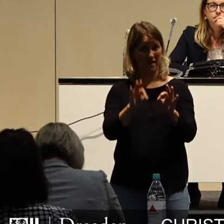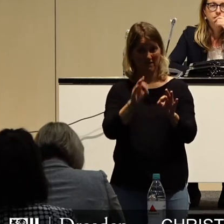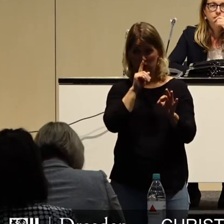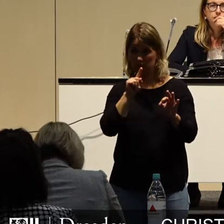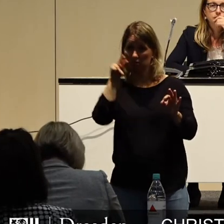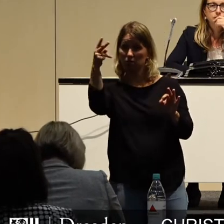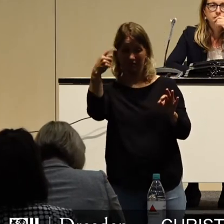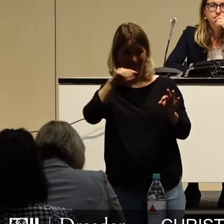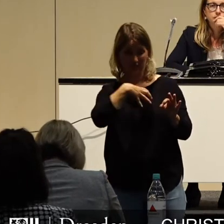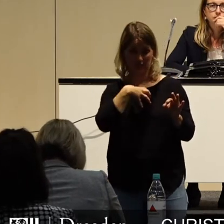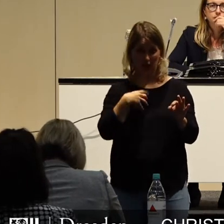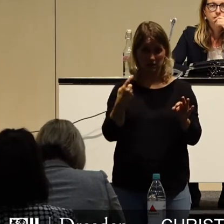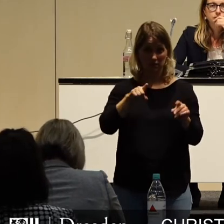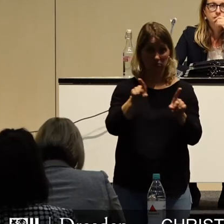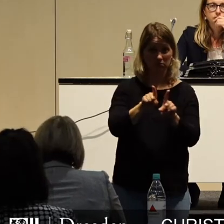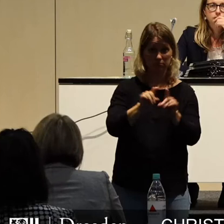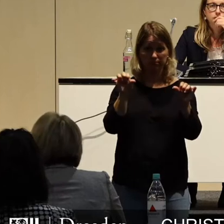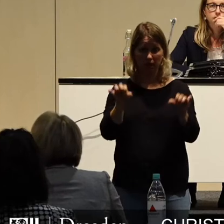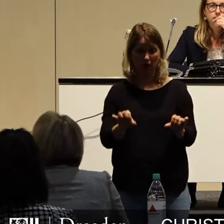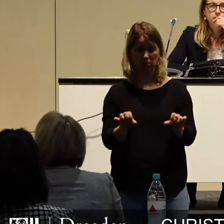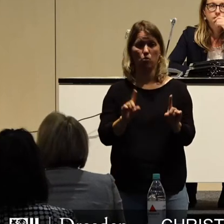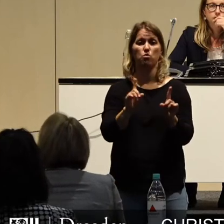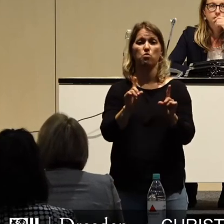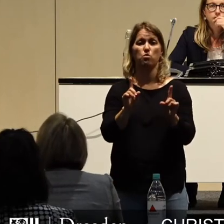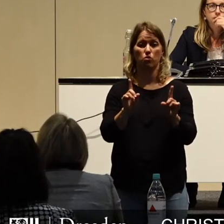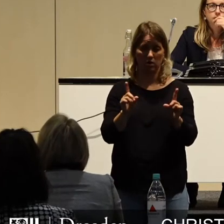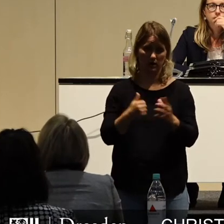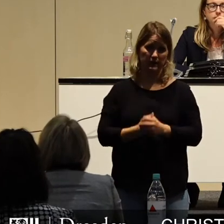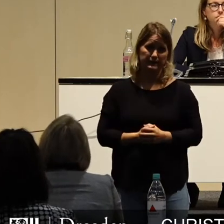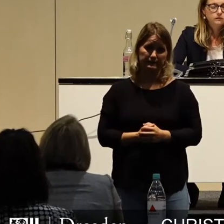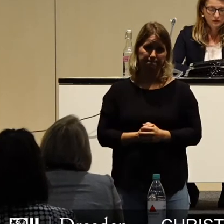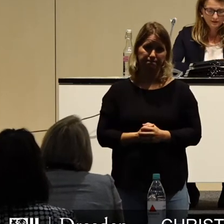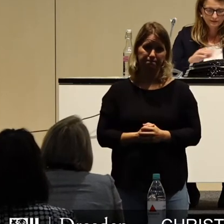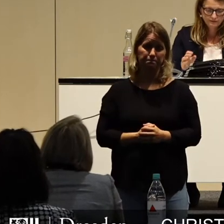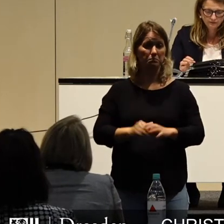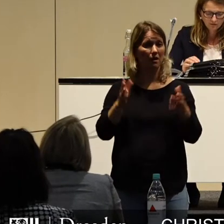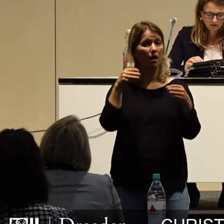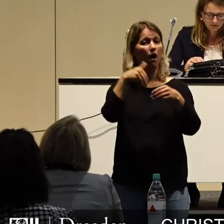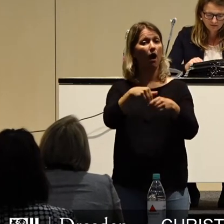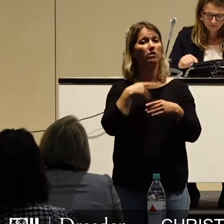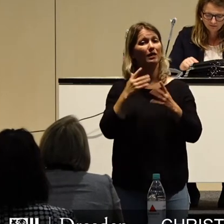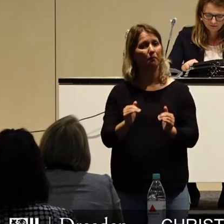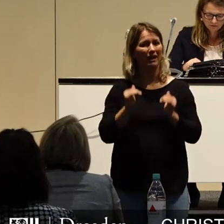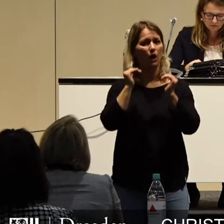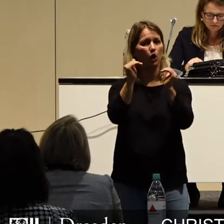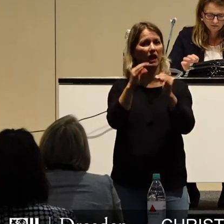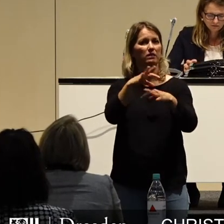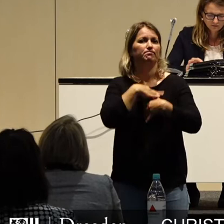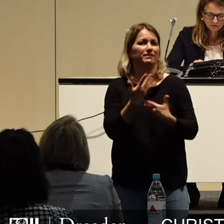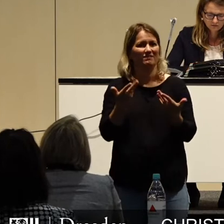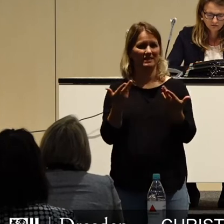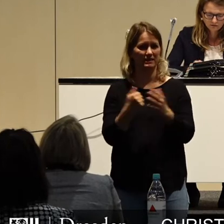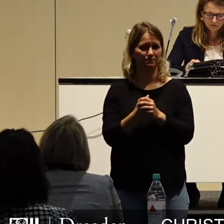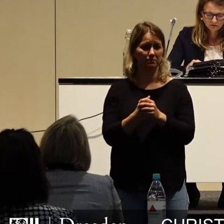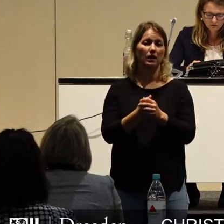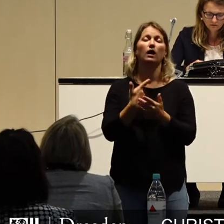erleben, werden wir uns noch wünschen, nur die aktuellen Sparvorgaben erfüllen zu müssen. Wo setzen wir die Prioritäten bei der Haushaltsaufstellung? Zu